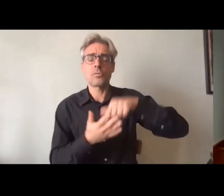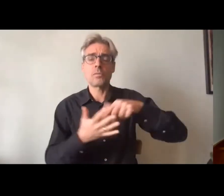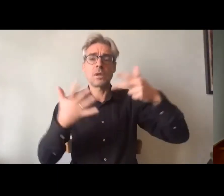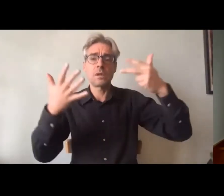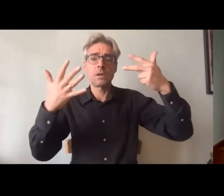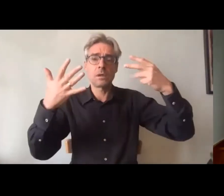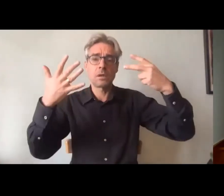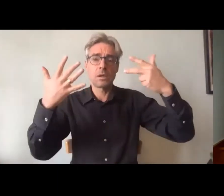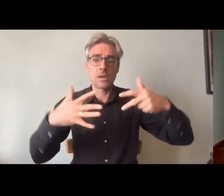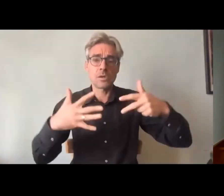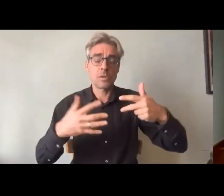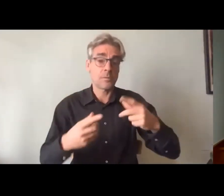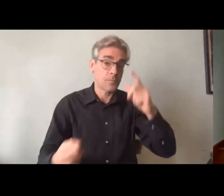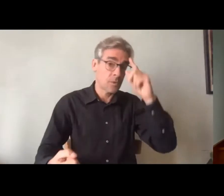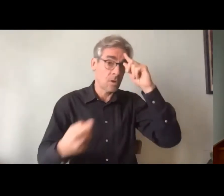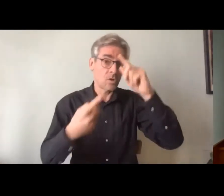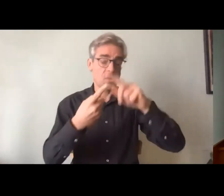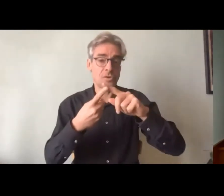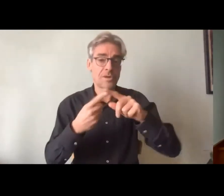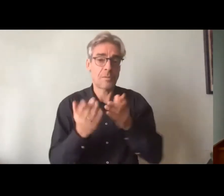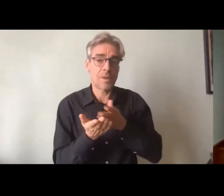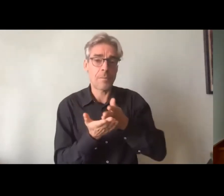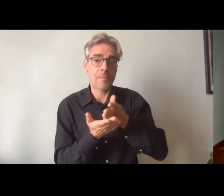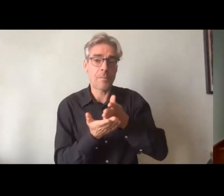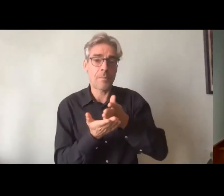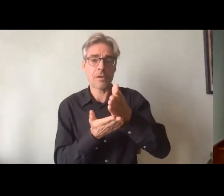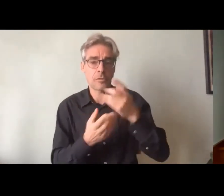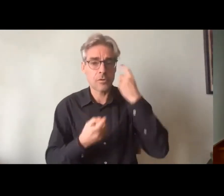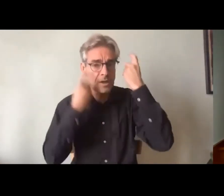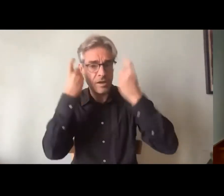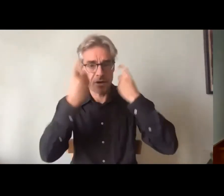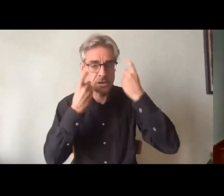penché sur cette question des parcours et